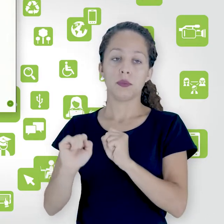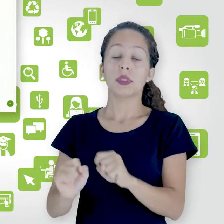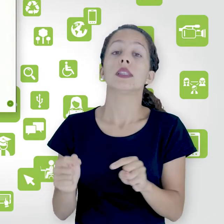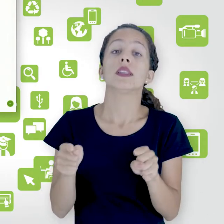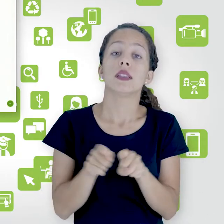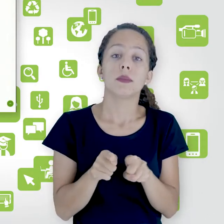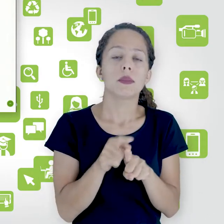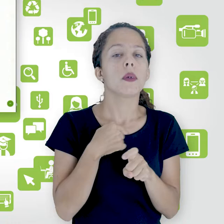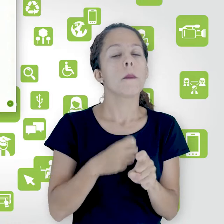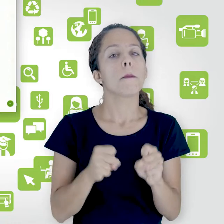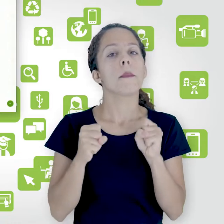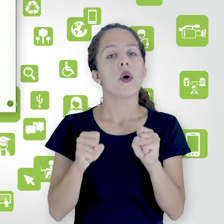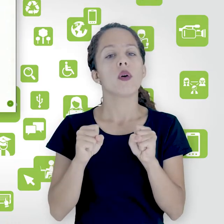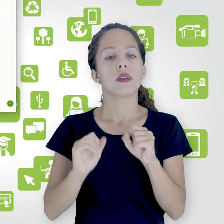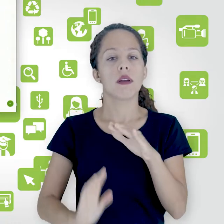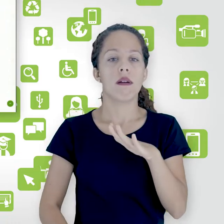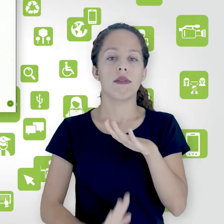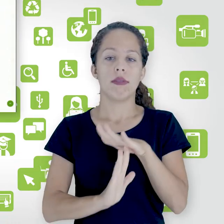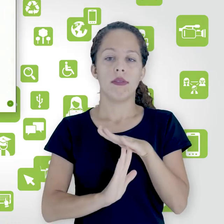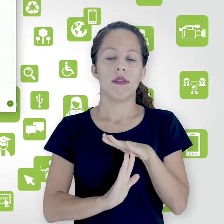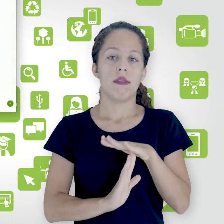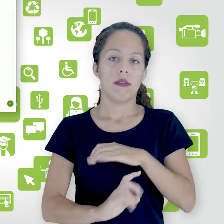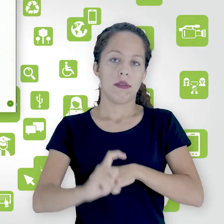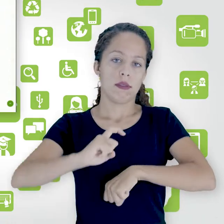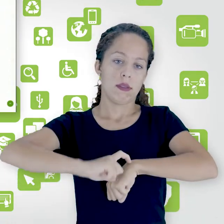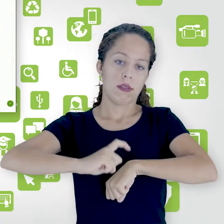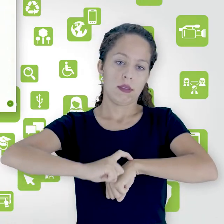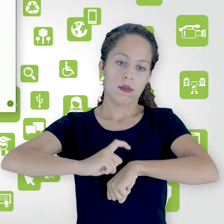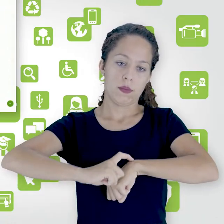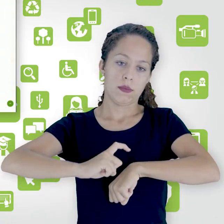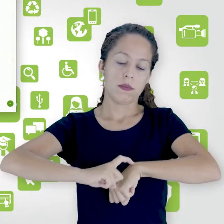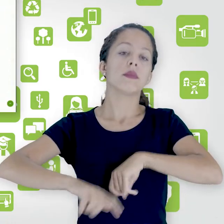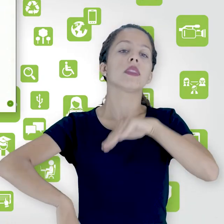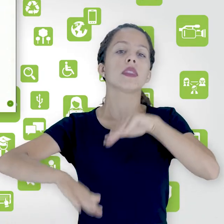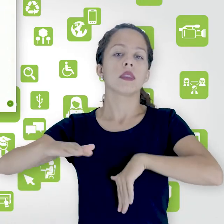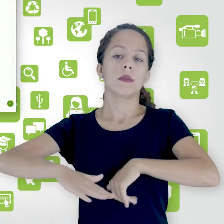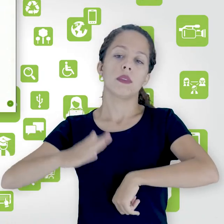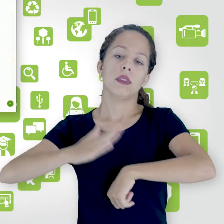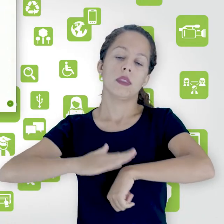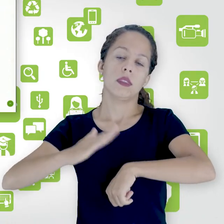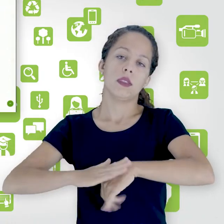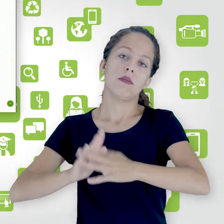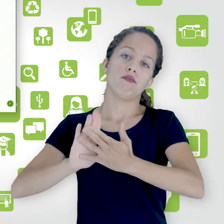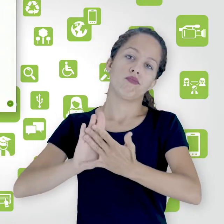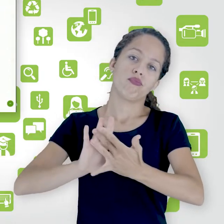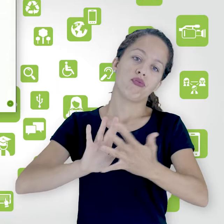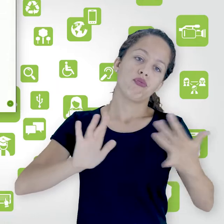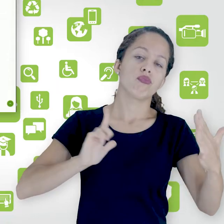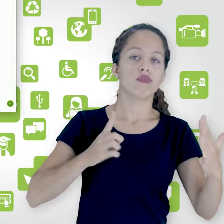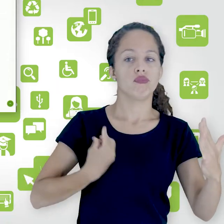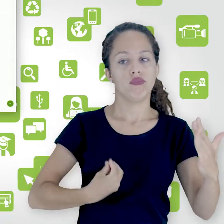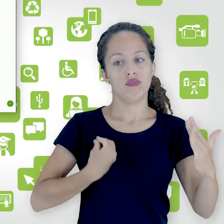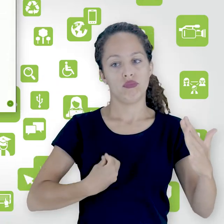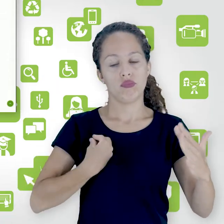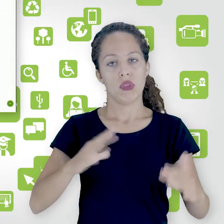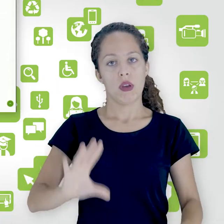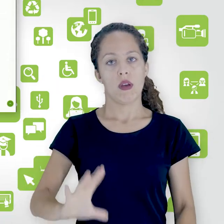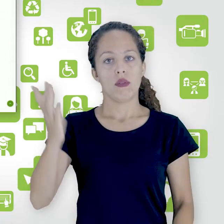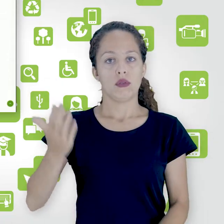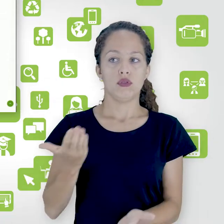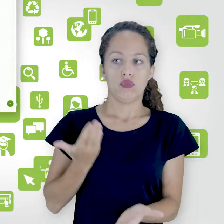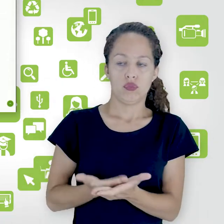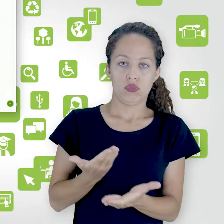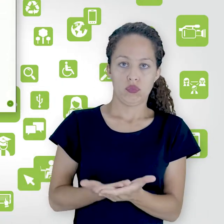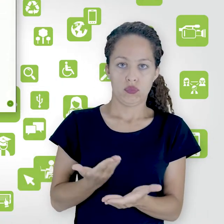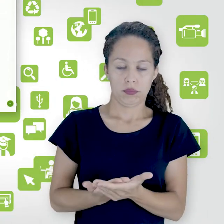colocar um limite de tempo, de acordo com a duração daquele tópico, daquela unidade de